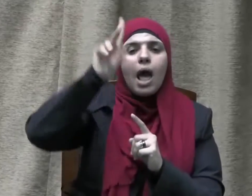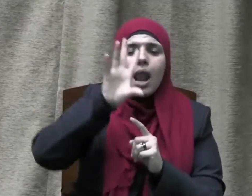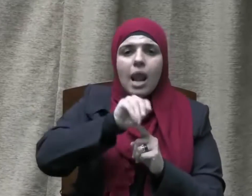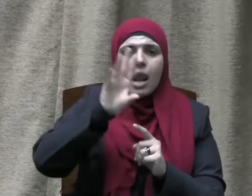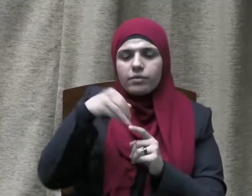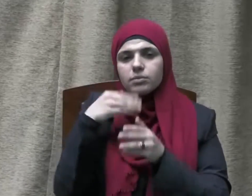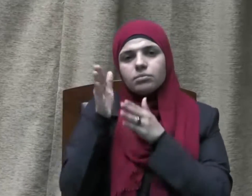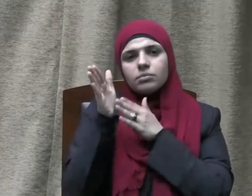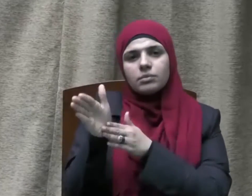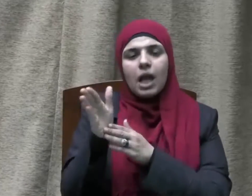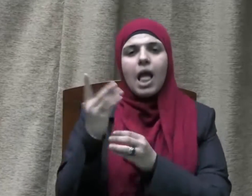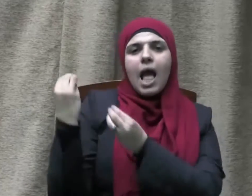حسنة